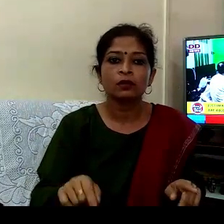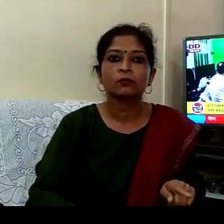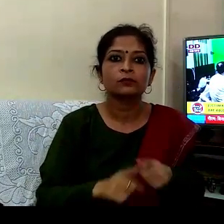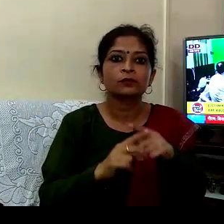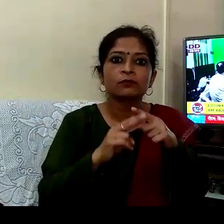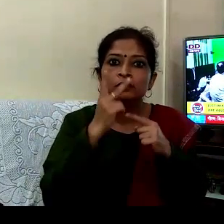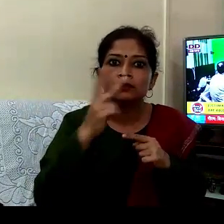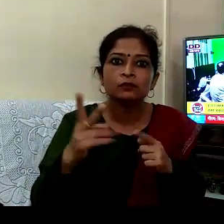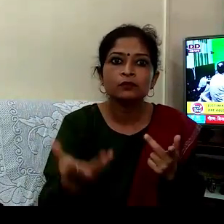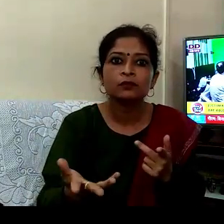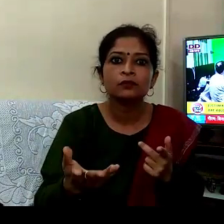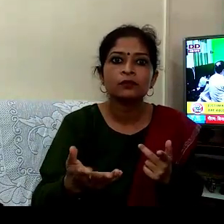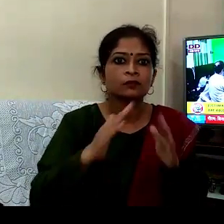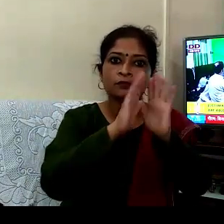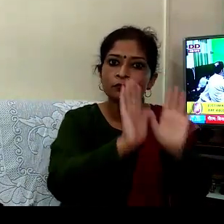ٹیوی